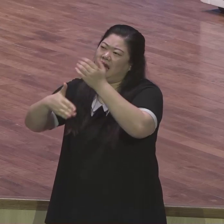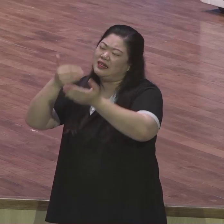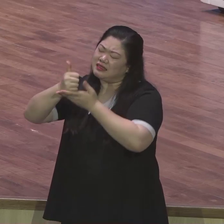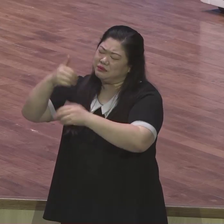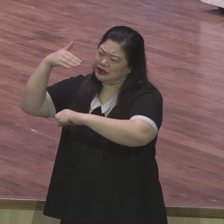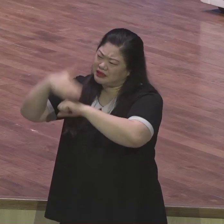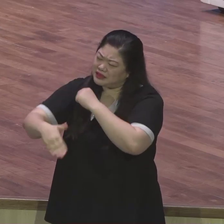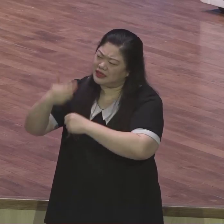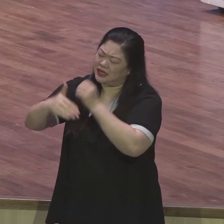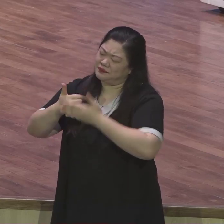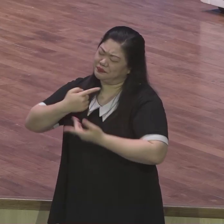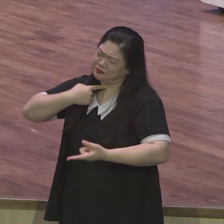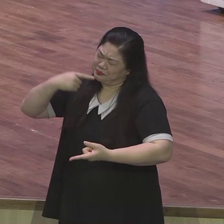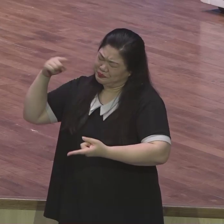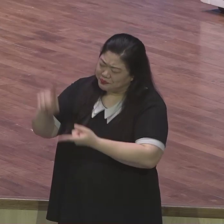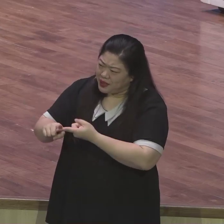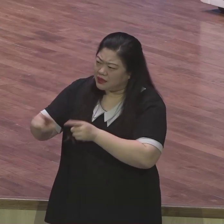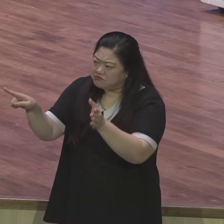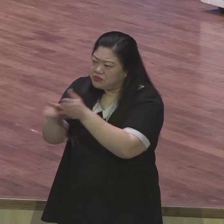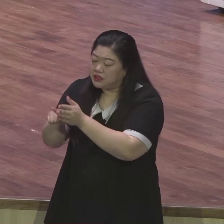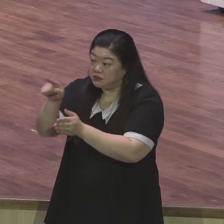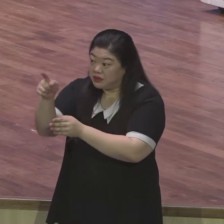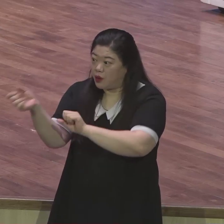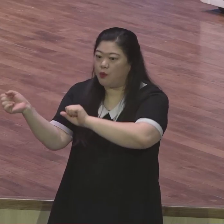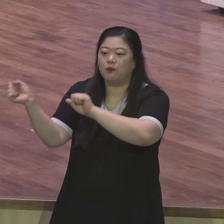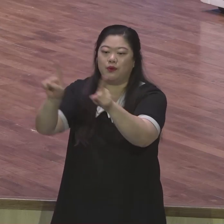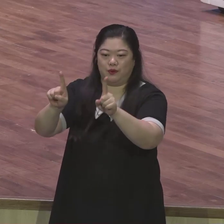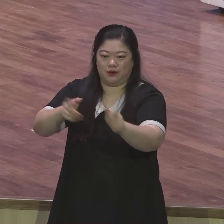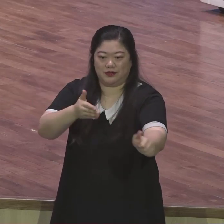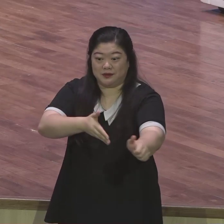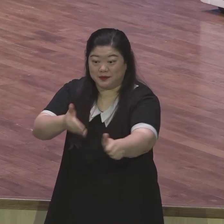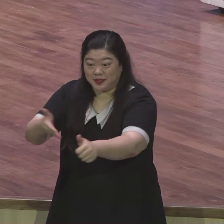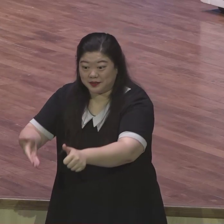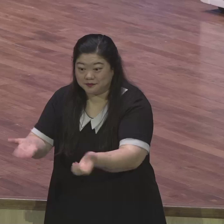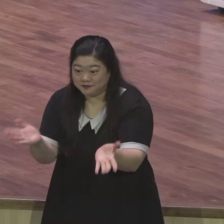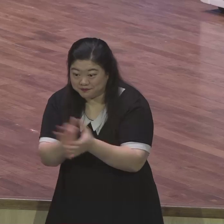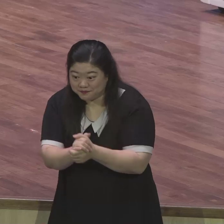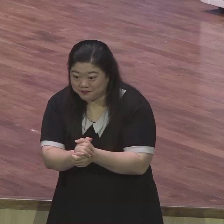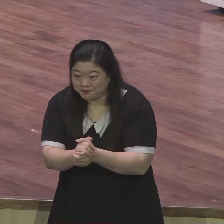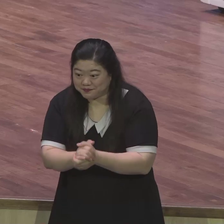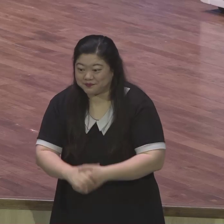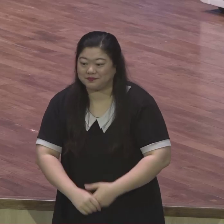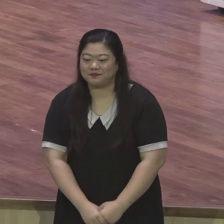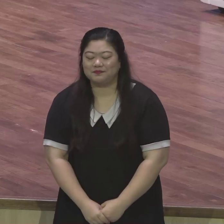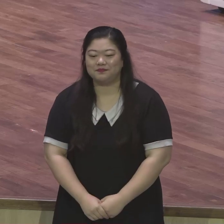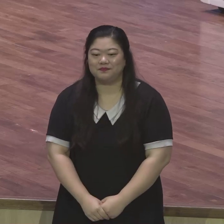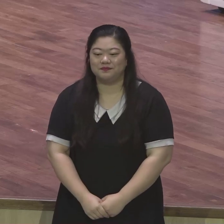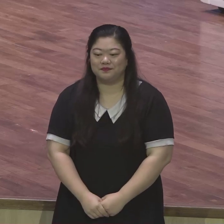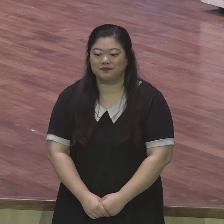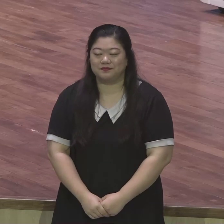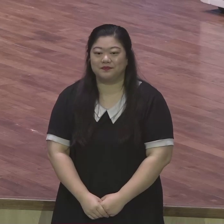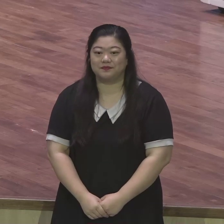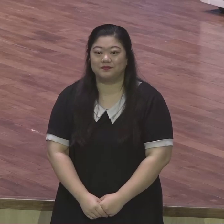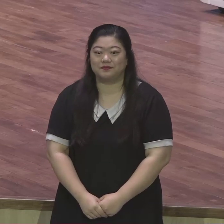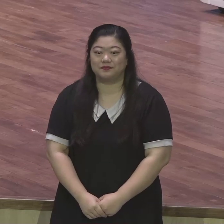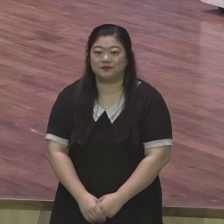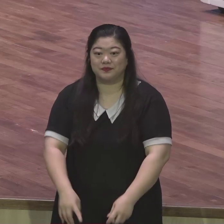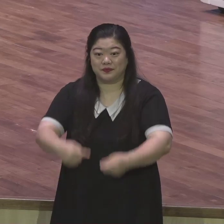절대 뒤로 물러가지 않는 믿음의 사람이 되시기를 예수님의 이름으로 주관합니다 첫 번째로 고난을 맞서는 믿음입니다